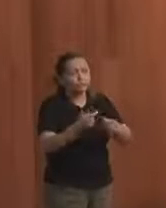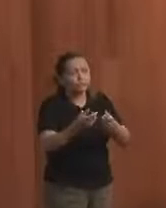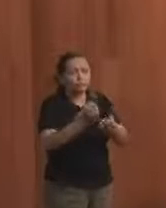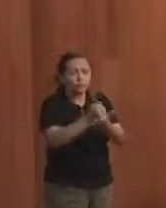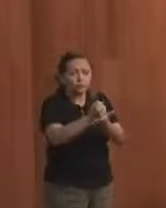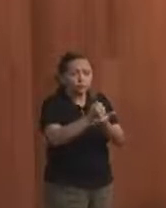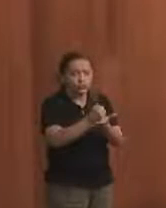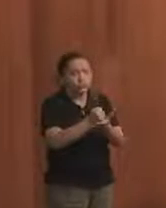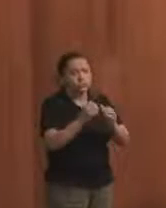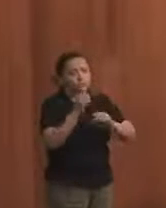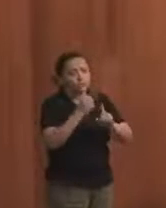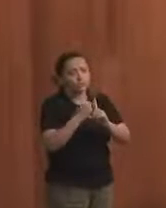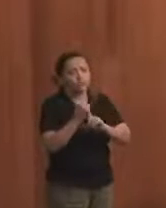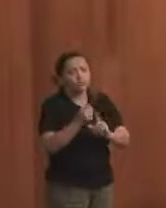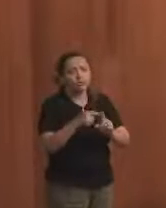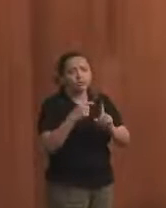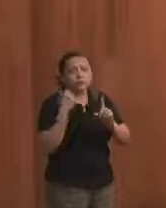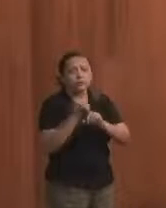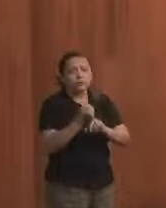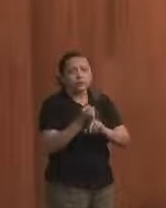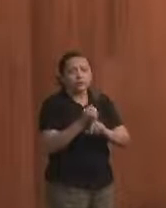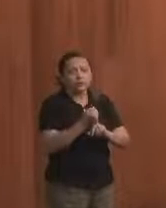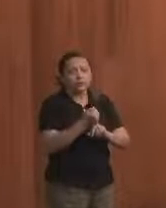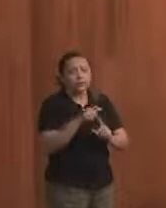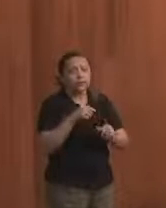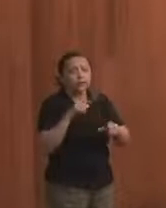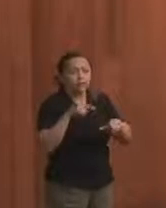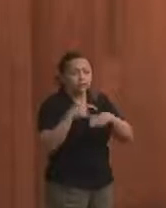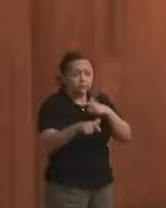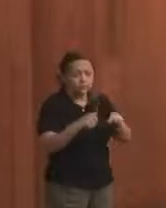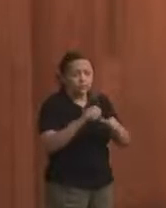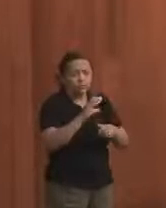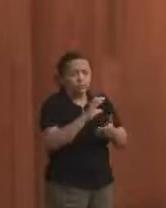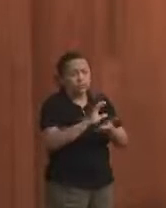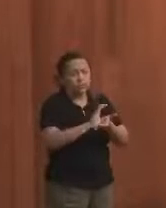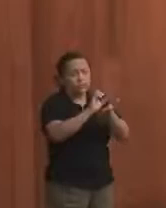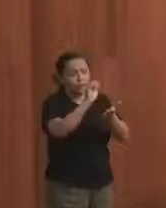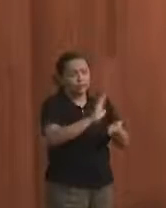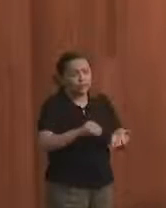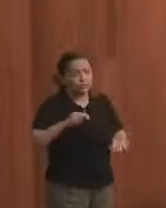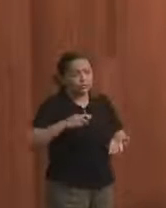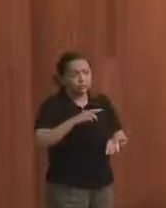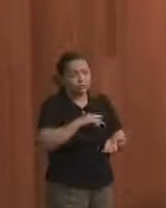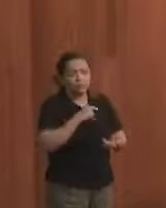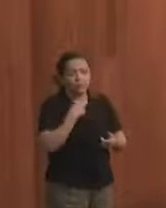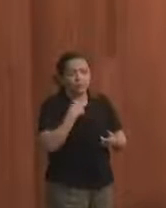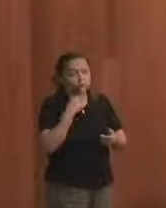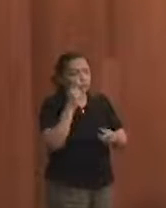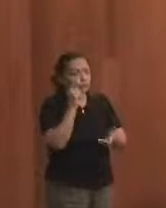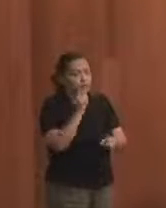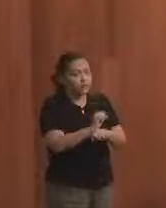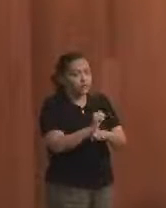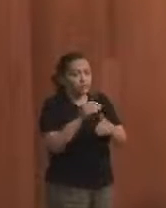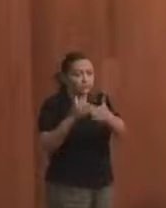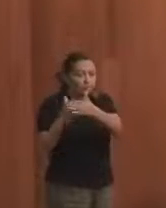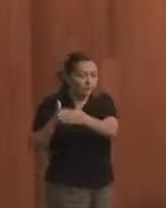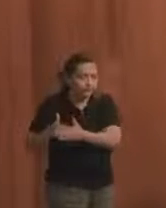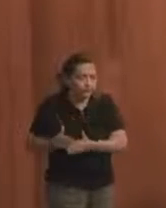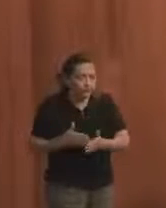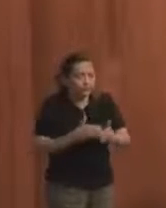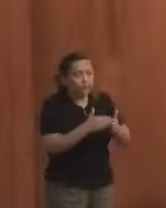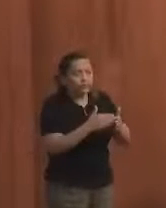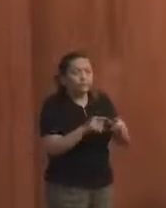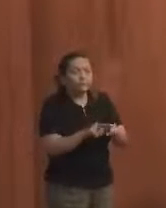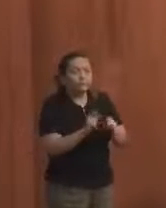controle social. Para a sociedade civil, a atuação do CNJ não deve encontrar barreiras e obstáculos corporativistas